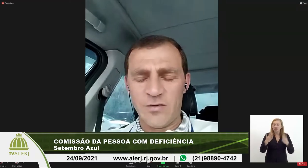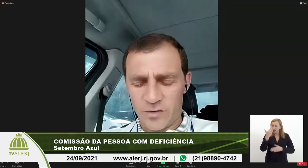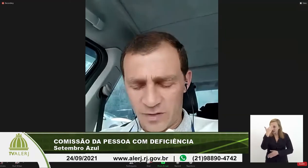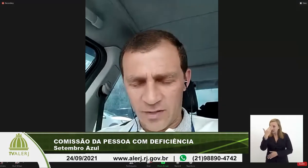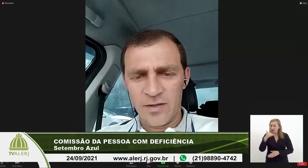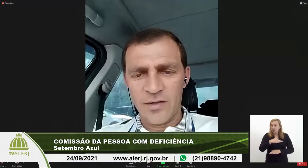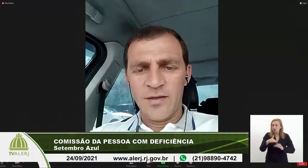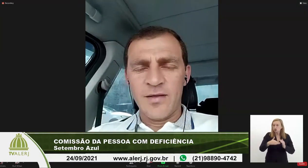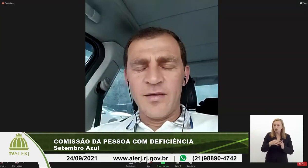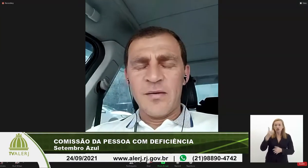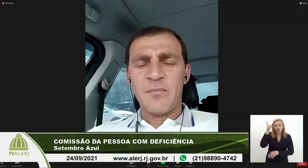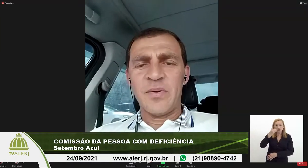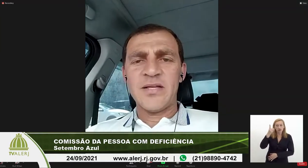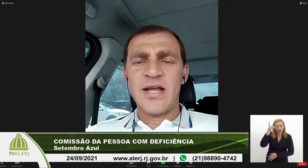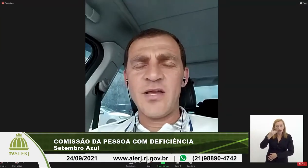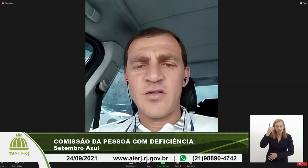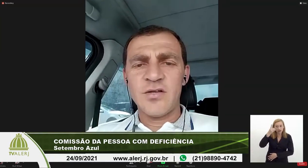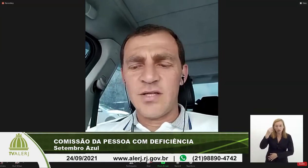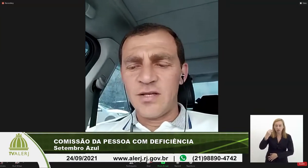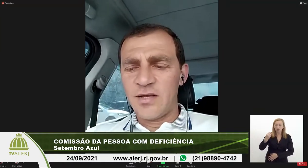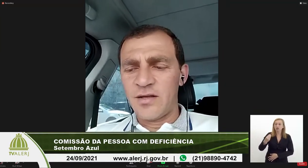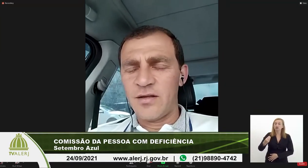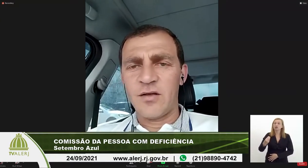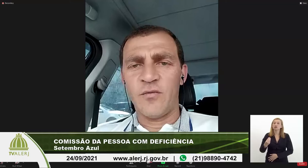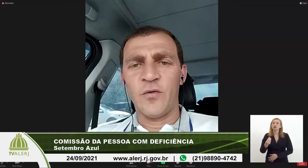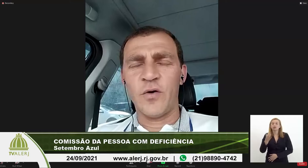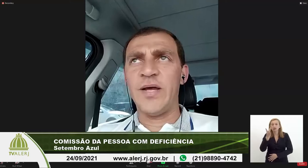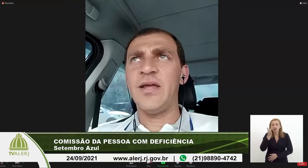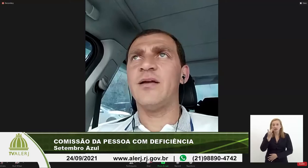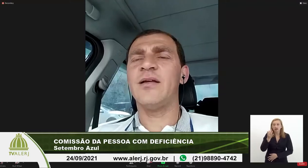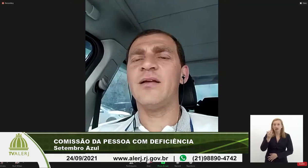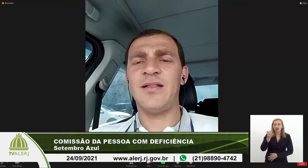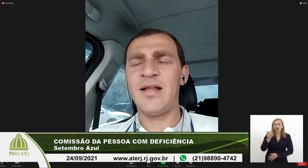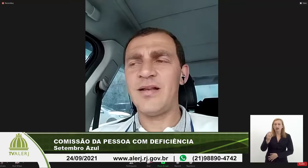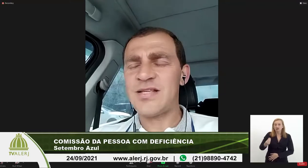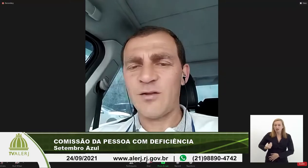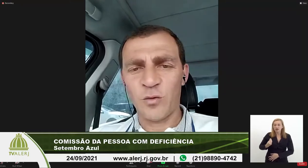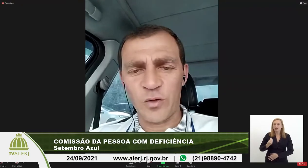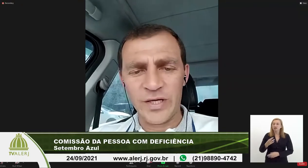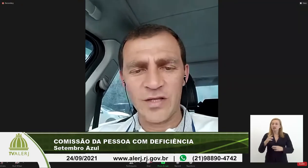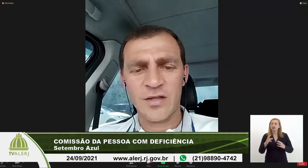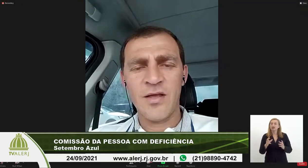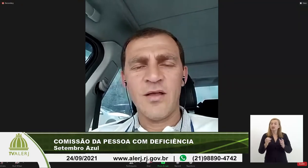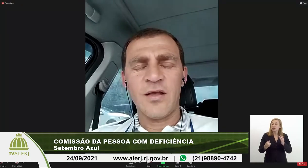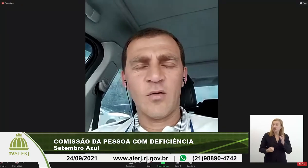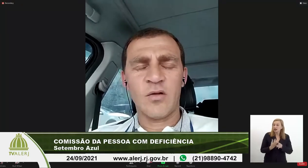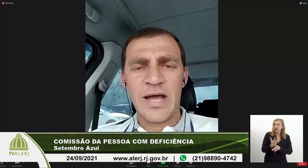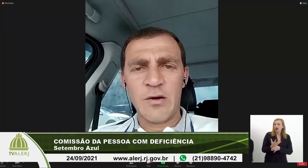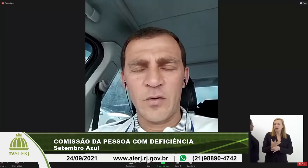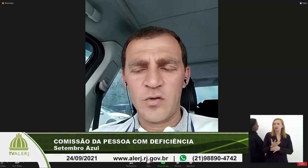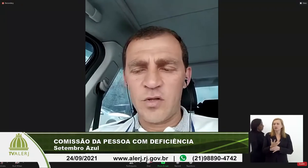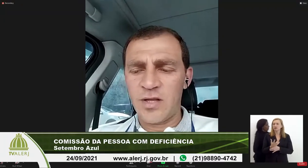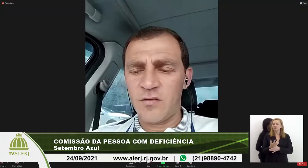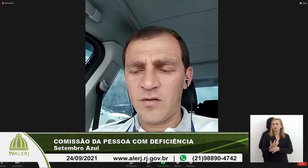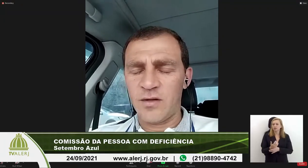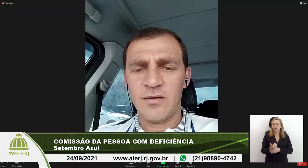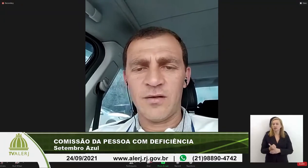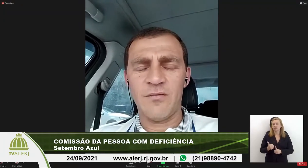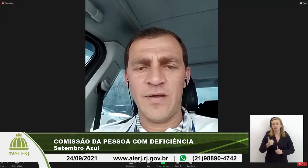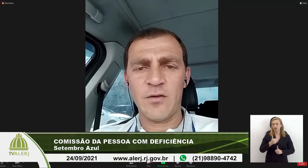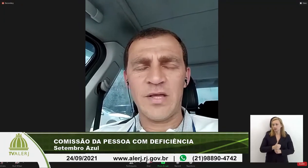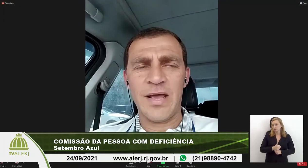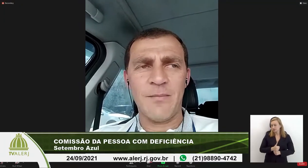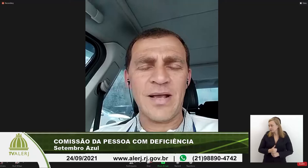deputados presentes e que foram idealizadores, que lutaram pelo dia desse